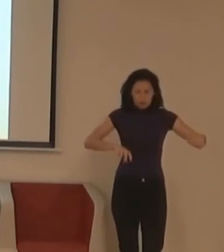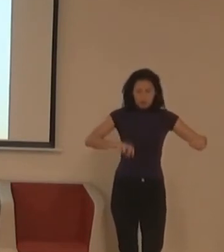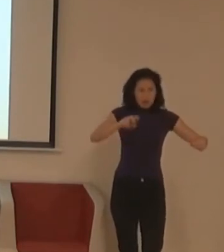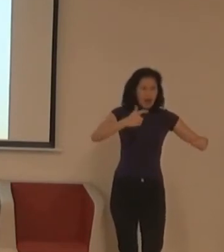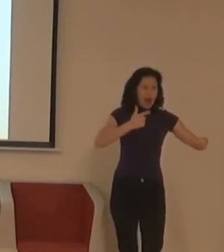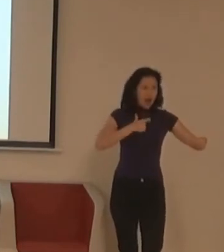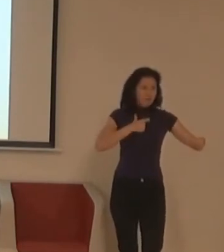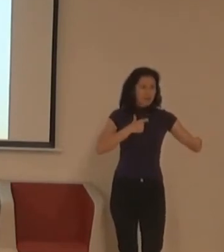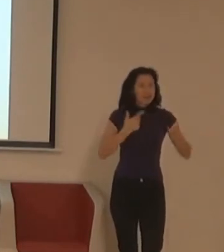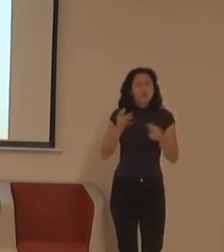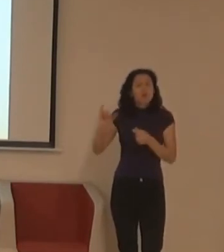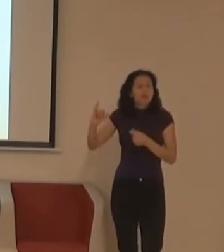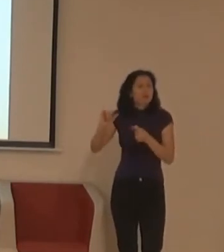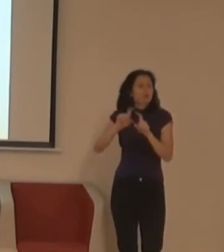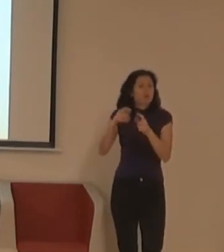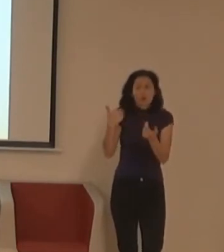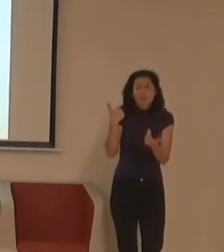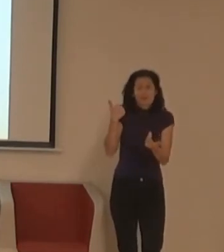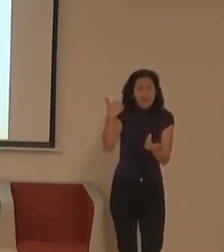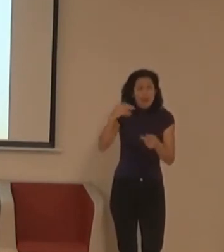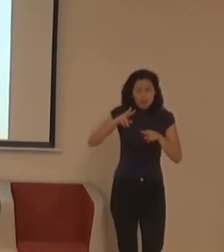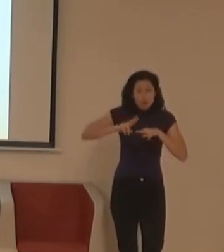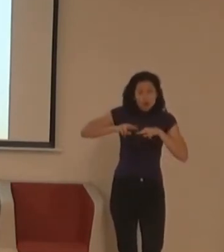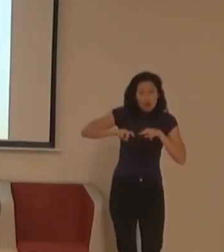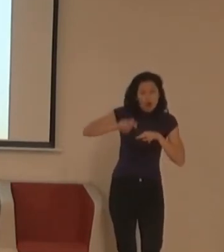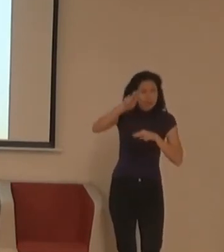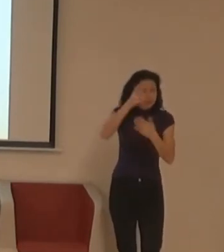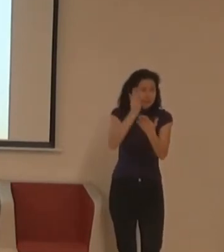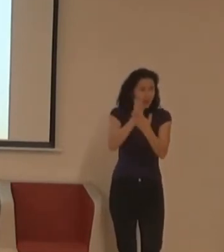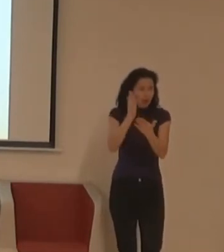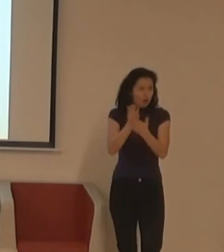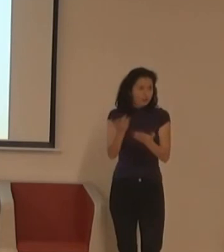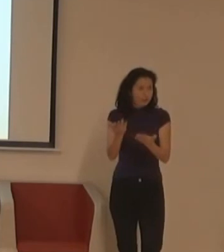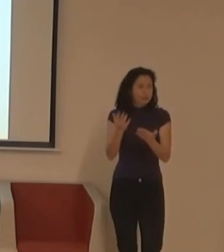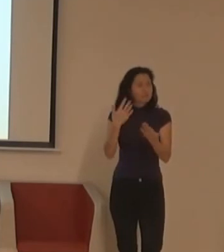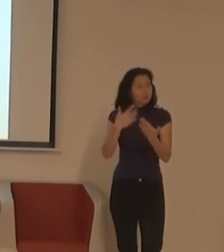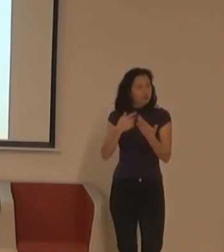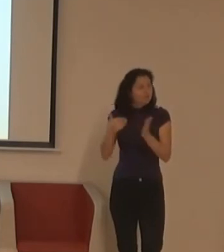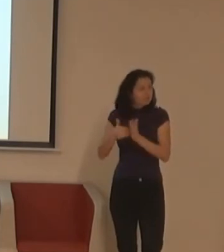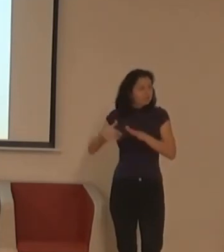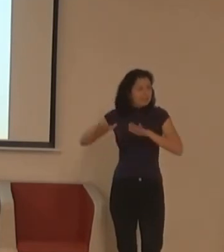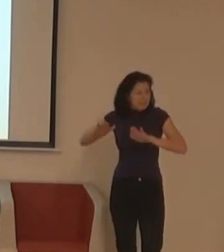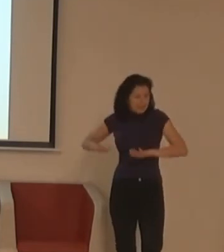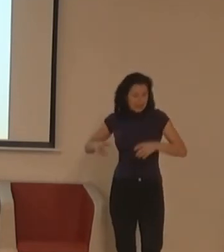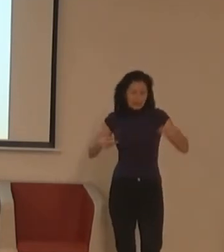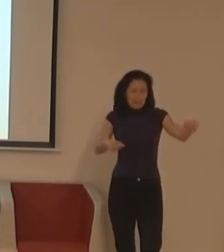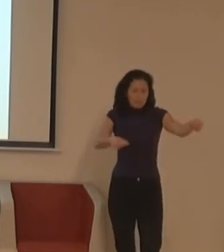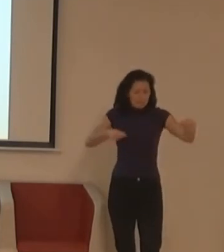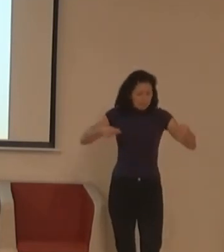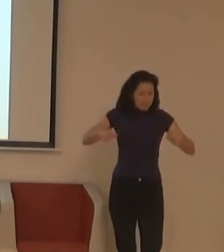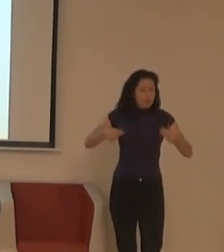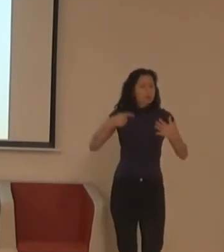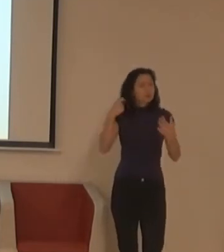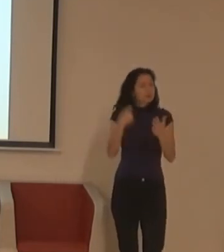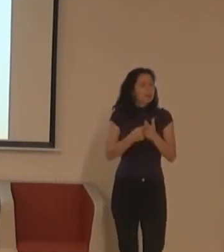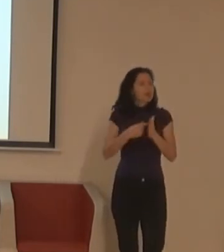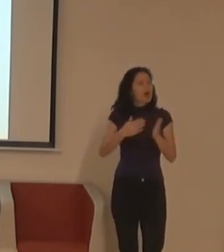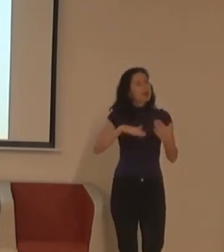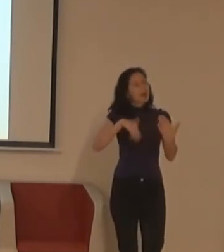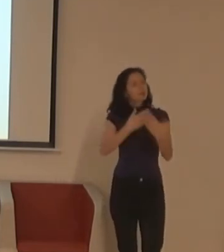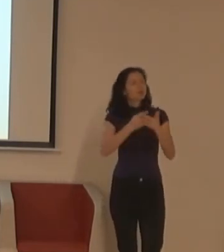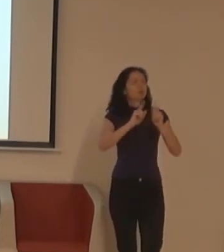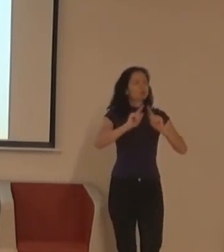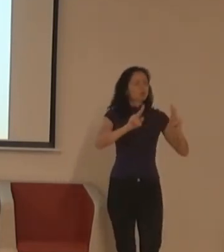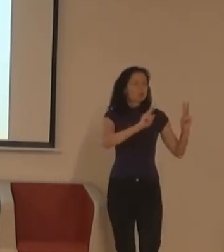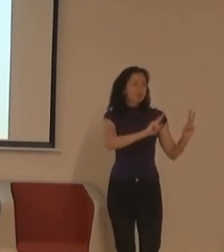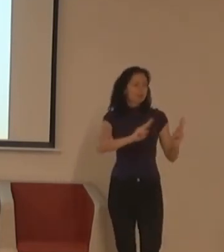na ně taky. Nabízíme různý možnosti, jak vidět exponát, různý možnosti, jak vidět informaci, různý možnosti, jak zažít tady tu dnešní